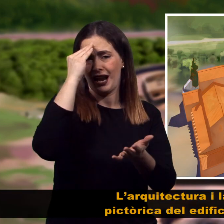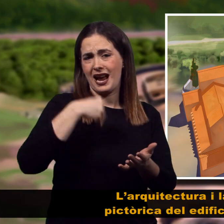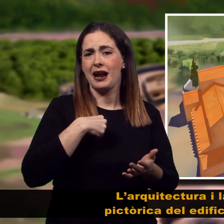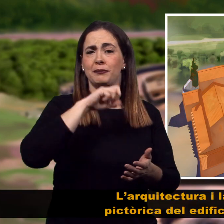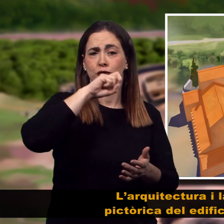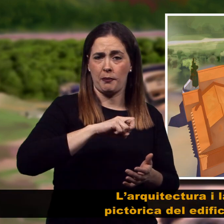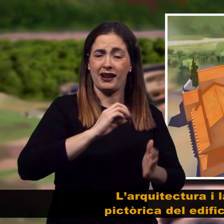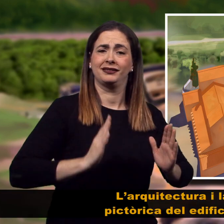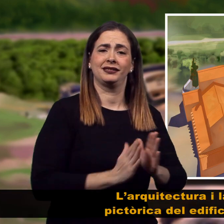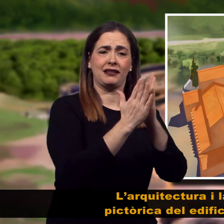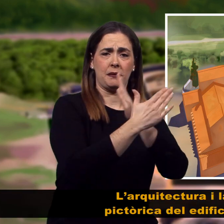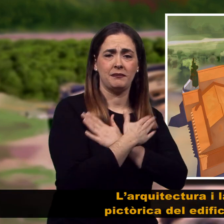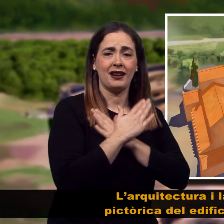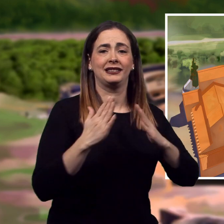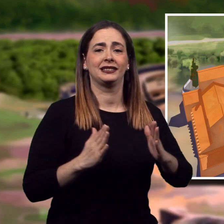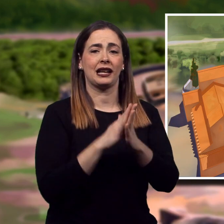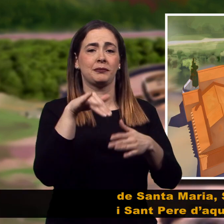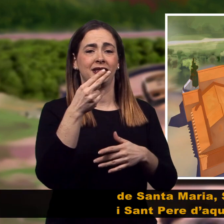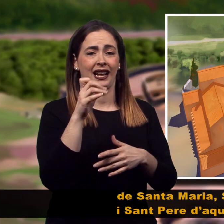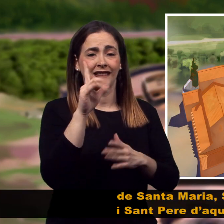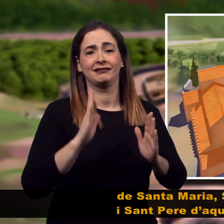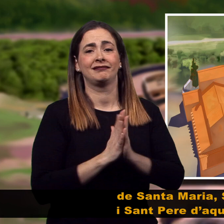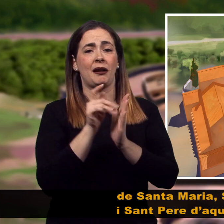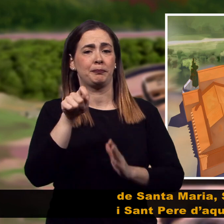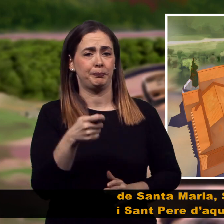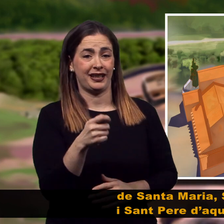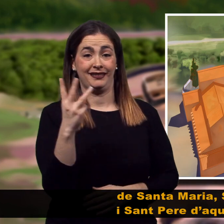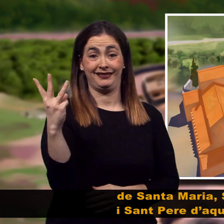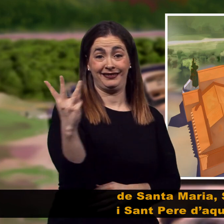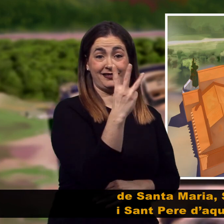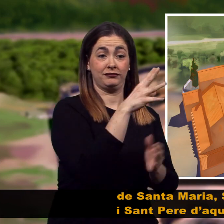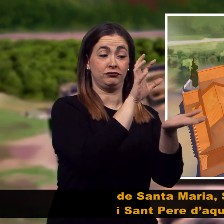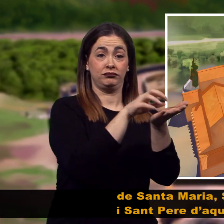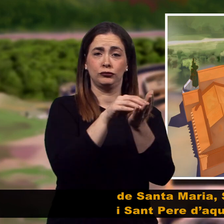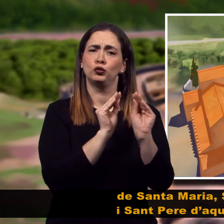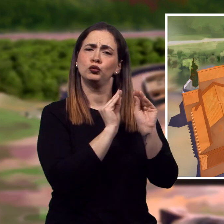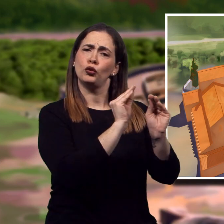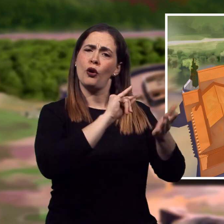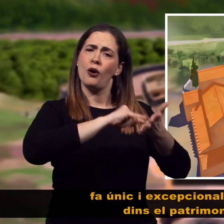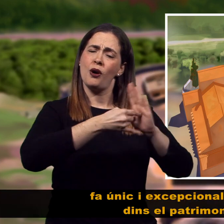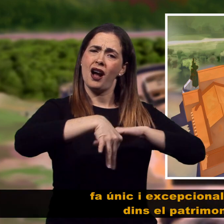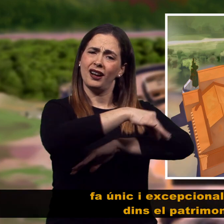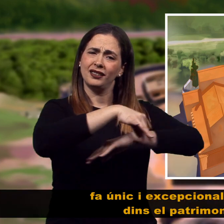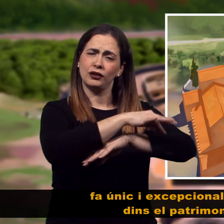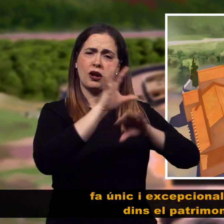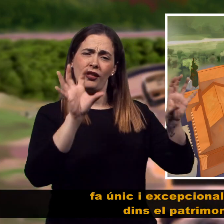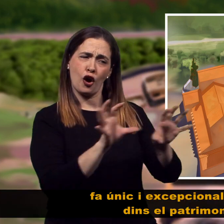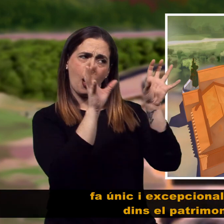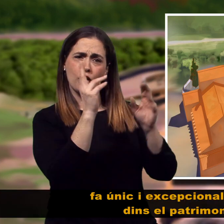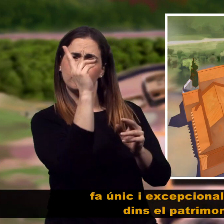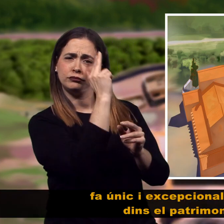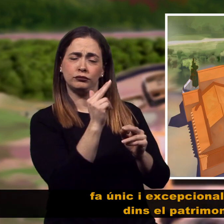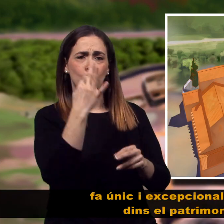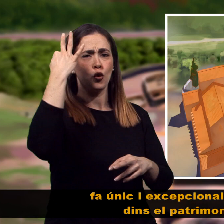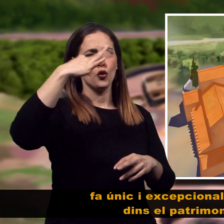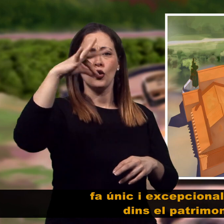la decoració pictòrica dels edificis episcopals de Santa Maria, Sant Miquel i Sant Pere d'aquest període fan únic i excepcional